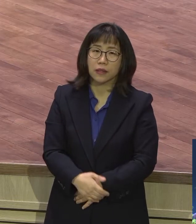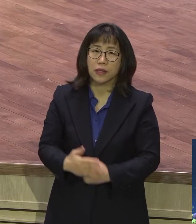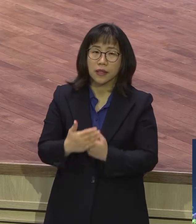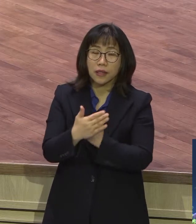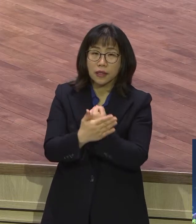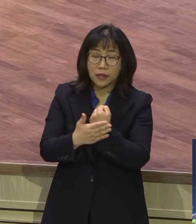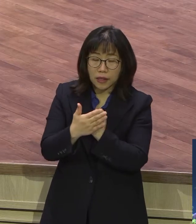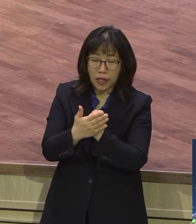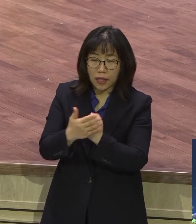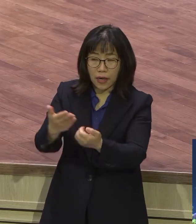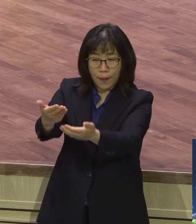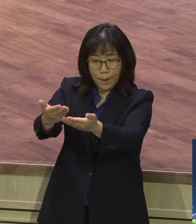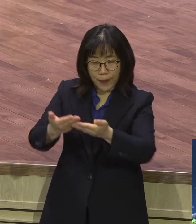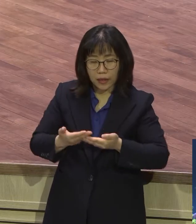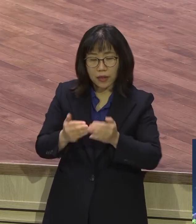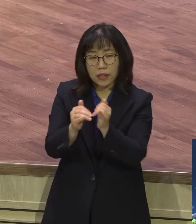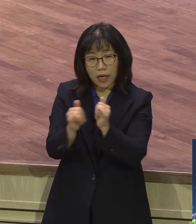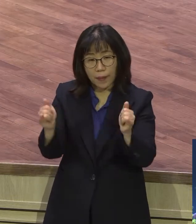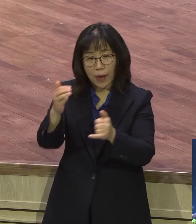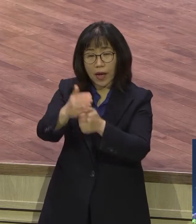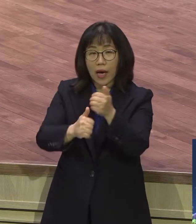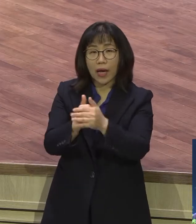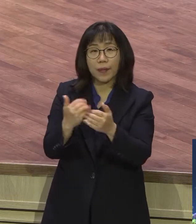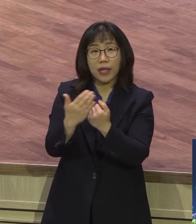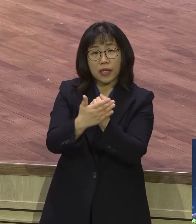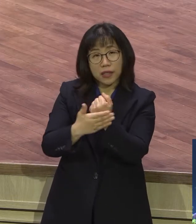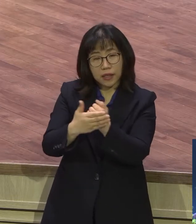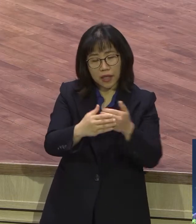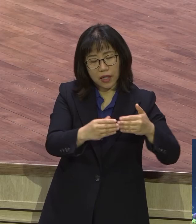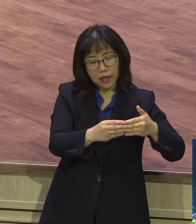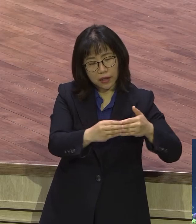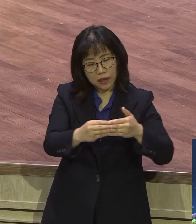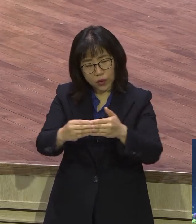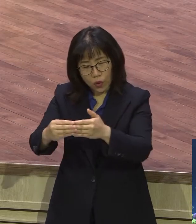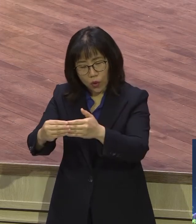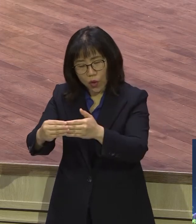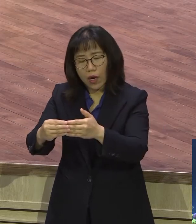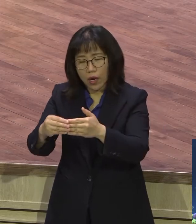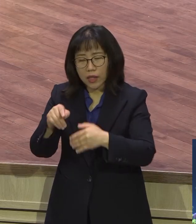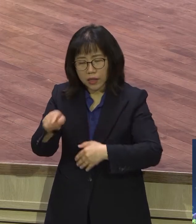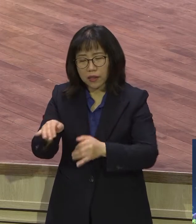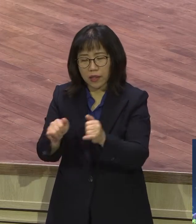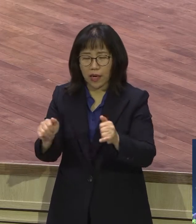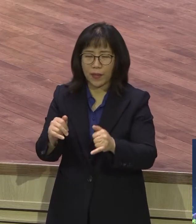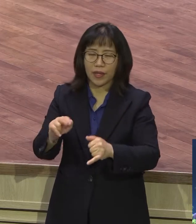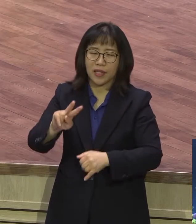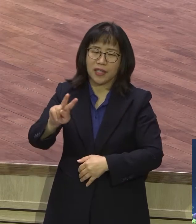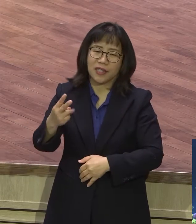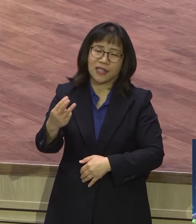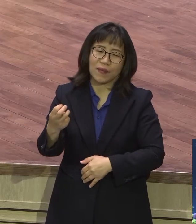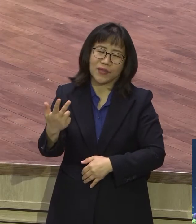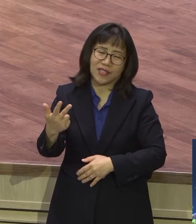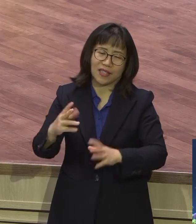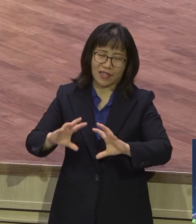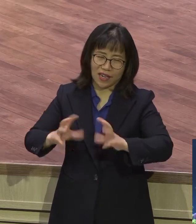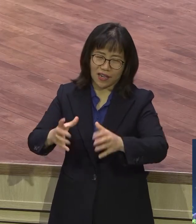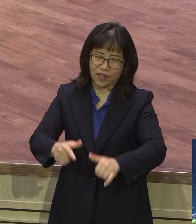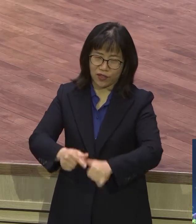하나님의 은혜에 이끌려 사는 사람이 이삼 칠다를 살리고 그런 사람이 이십사 제자의 삶을 살 수